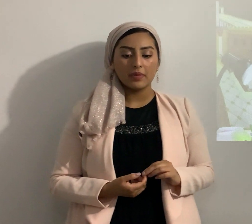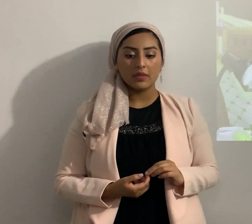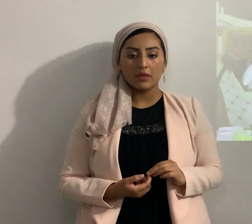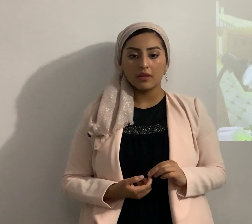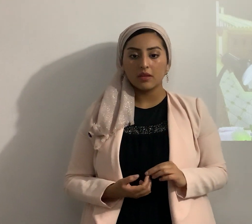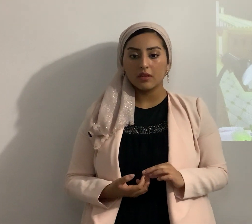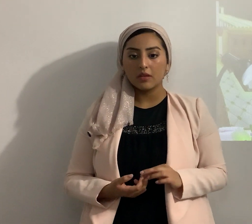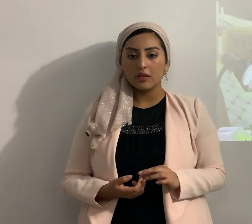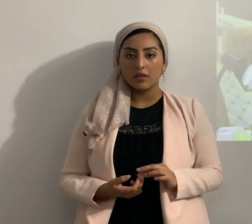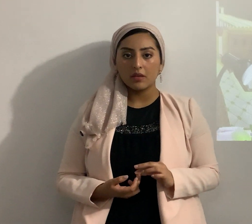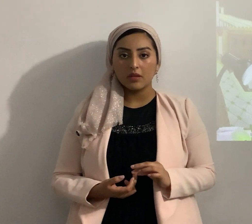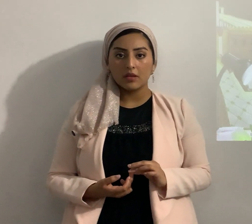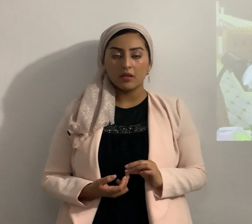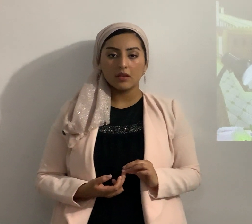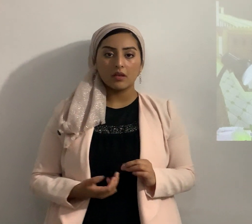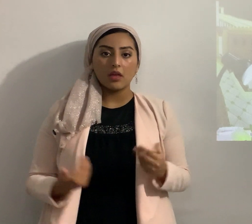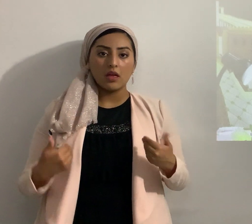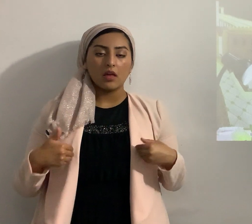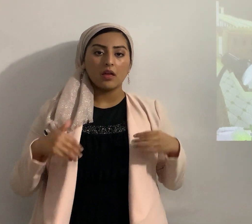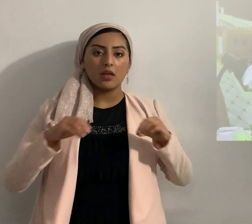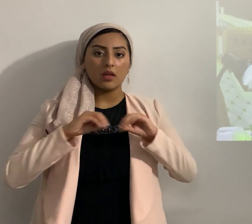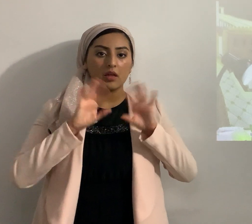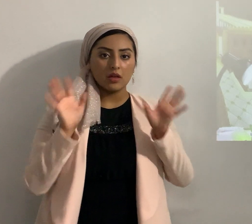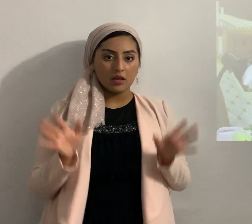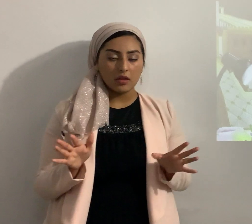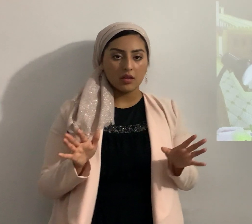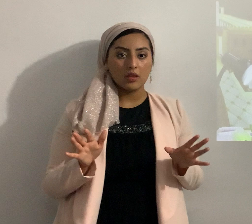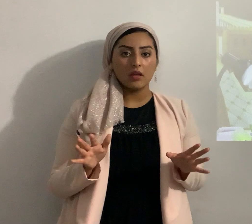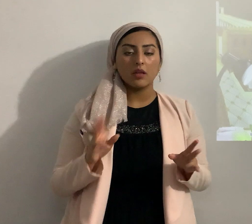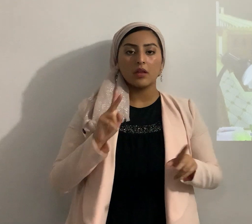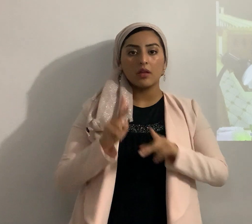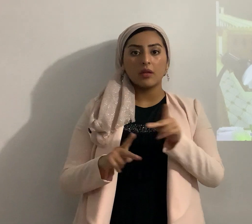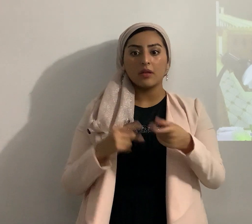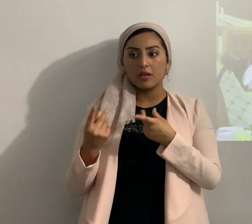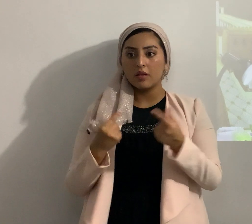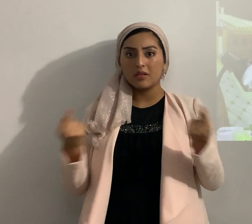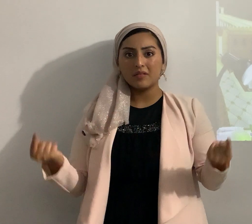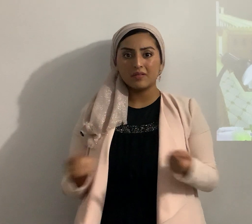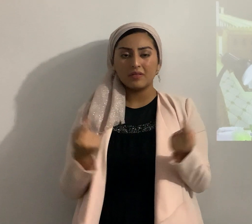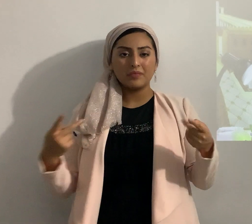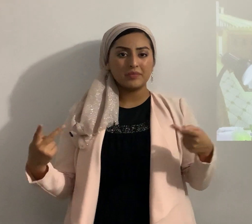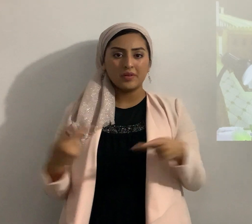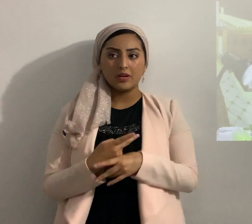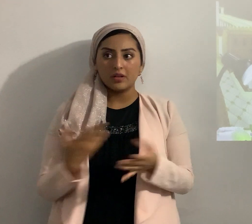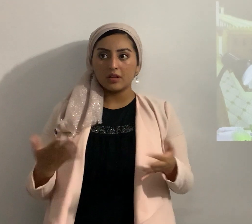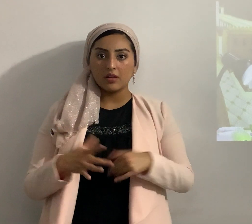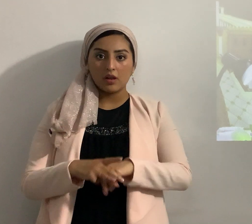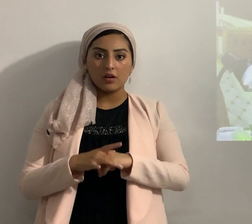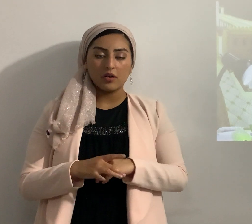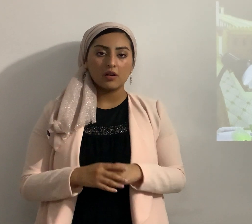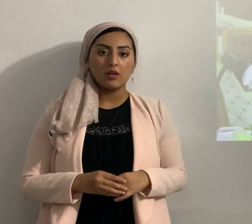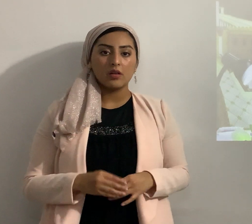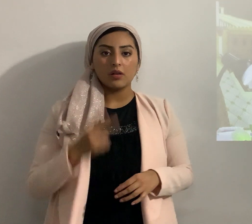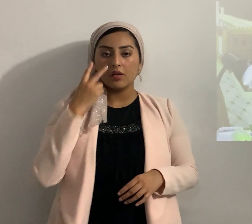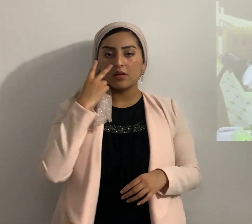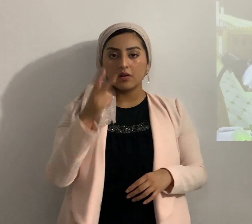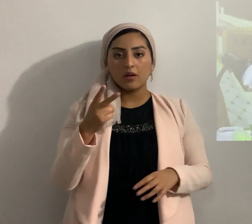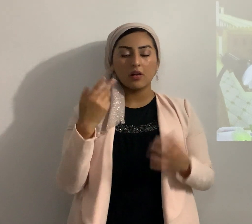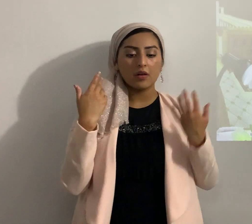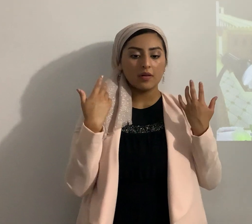entonces aquí está claro que la gente hace abominación y media aquí en la tierra ya vimos entonces el salmo